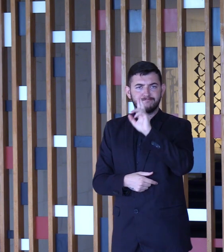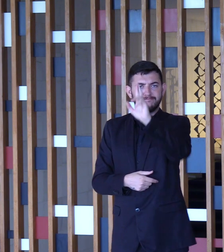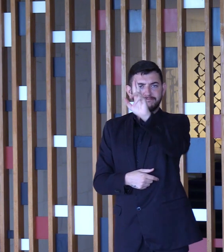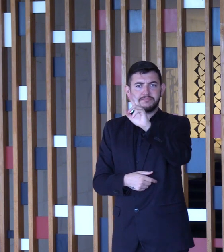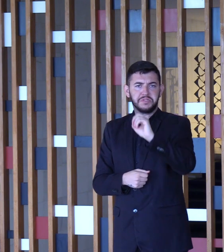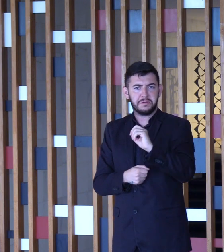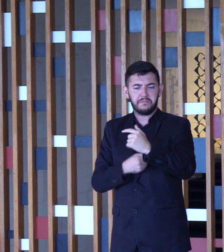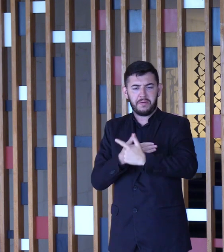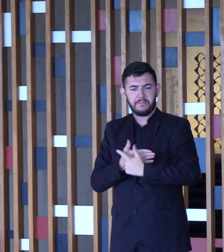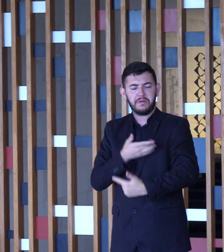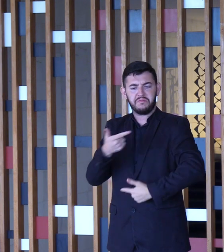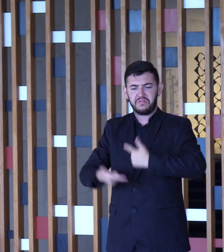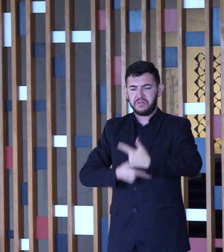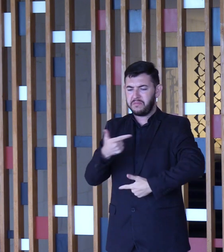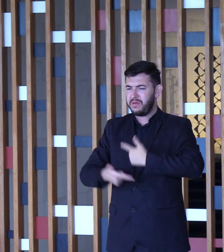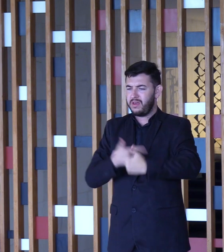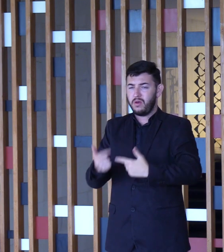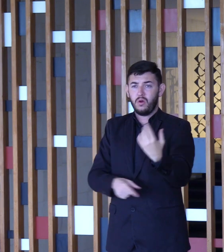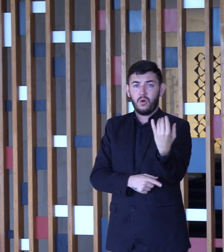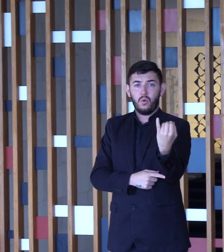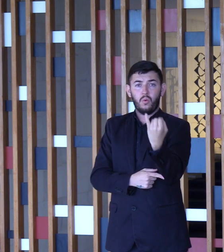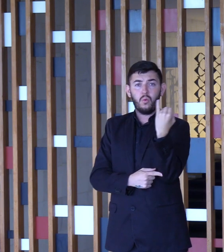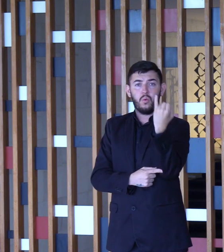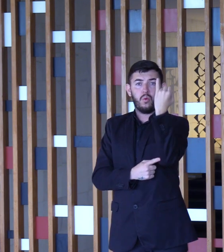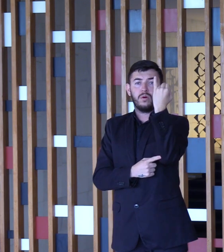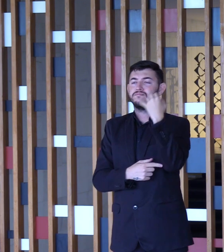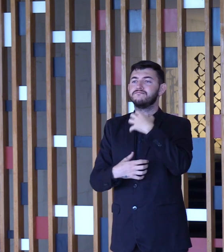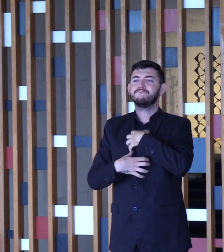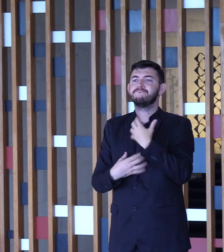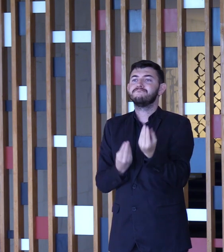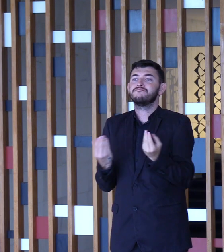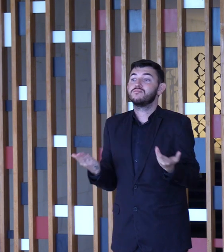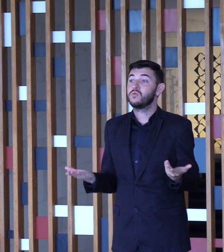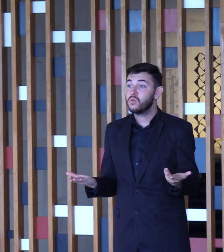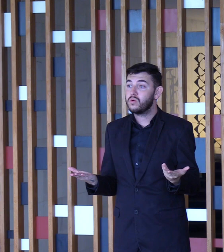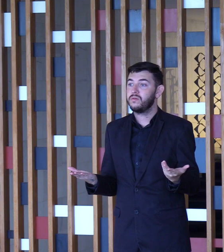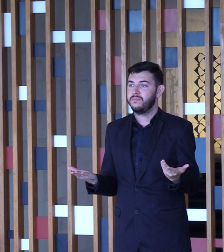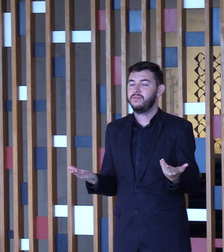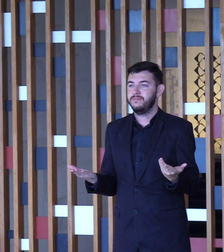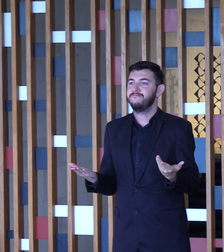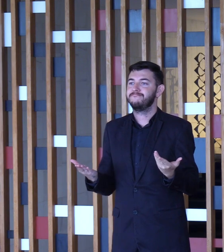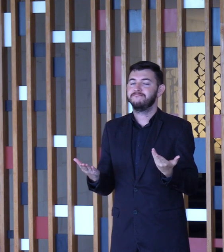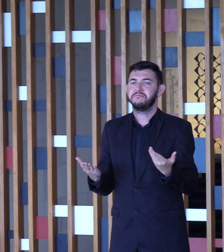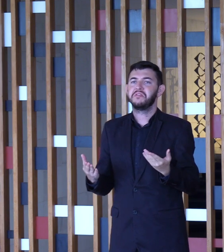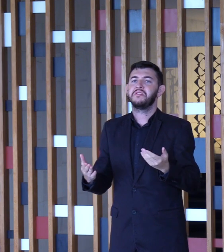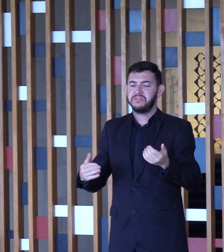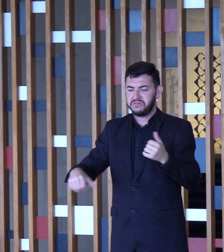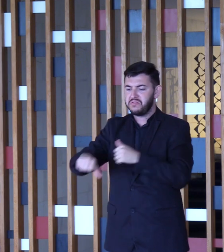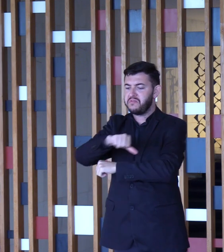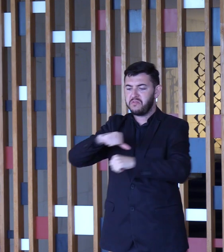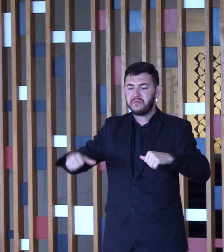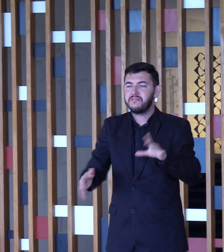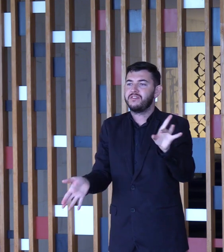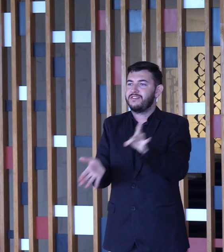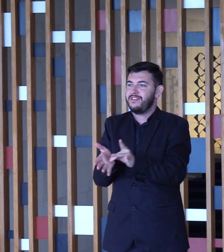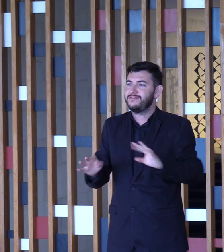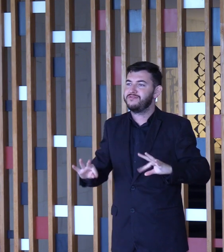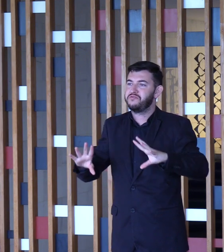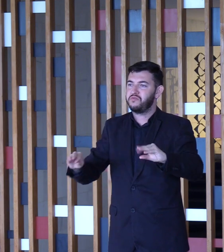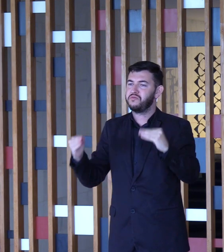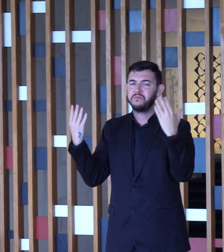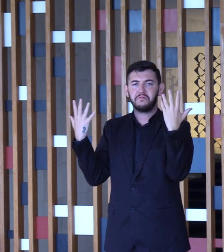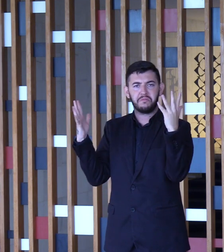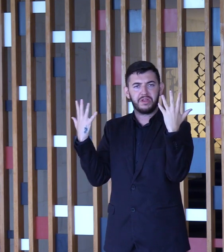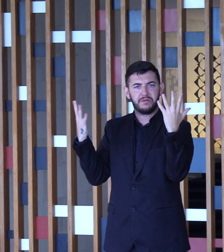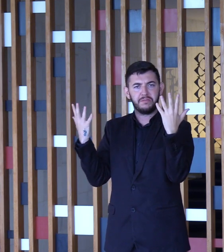muito importante no sentido de que pudesse tornar realidade tudo isso. Parabéns para a senhora.